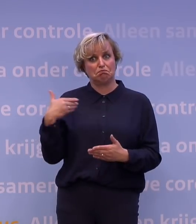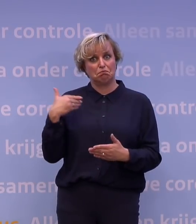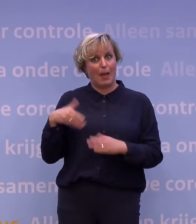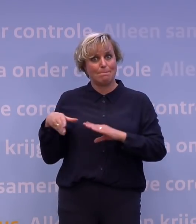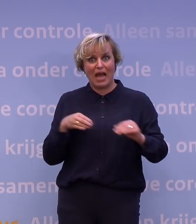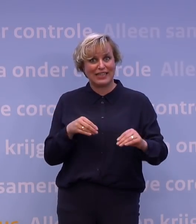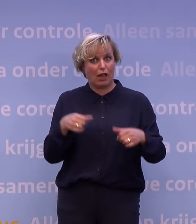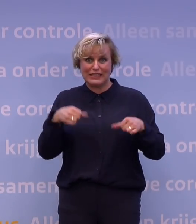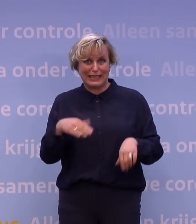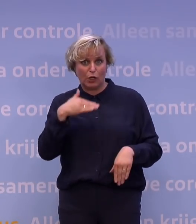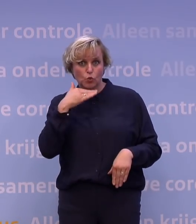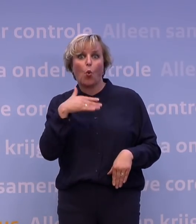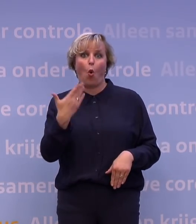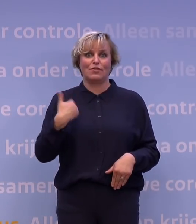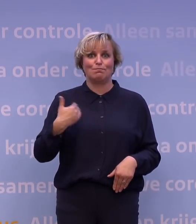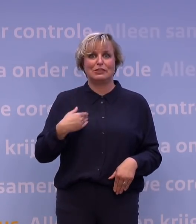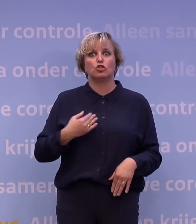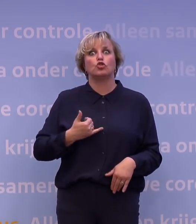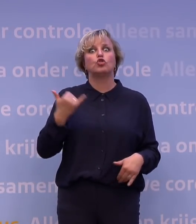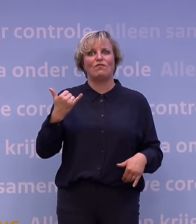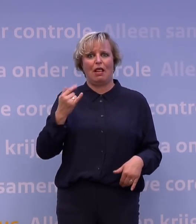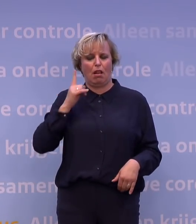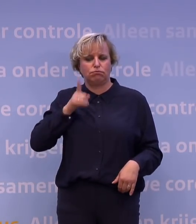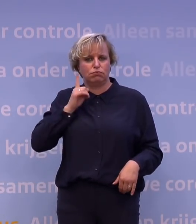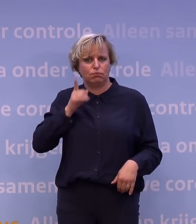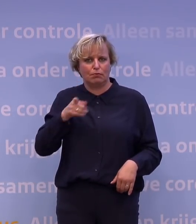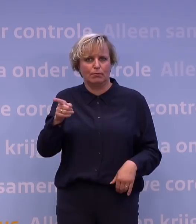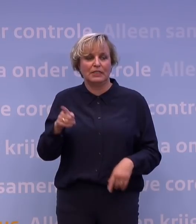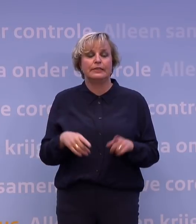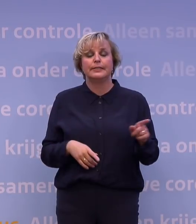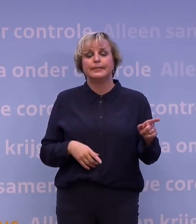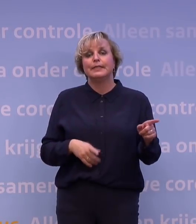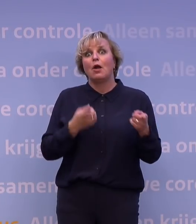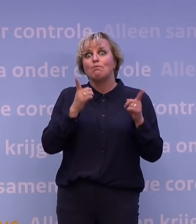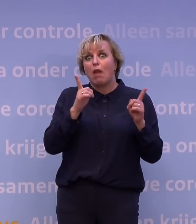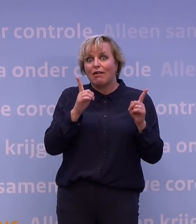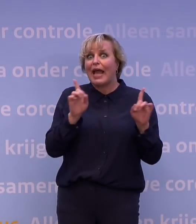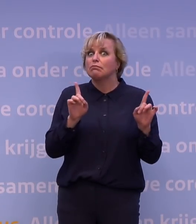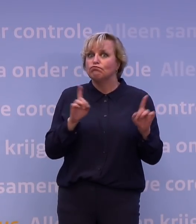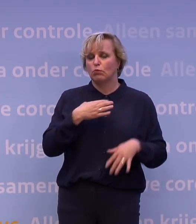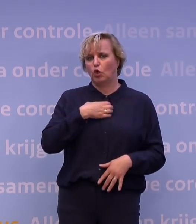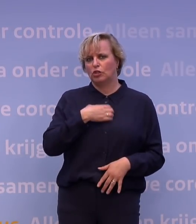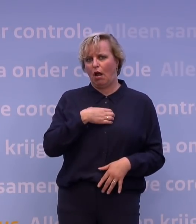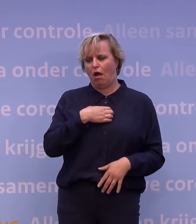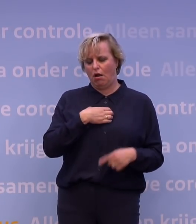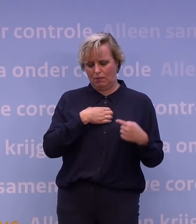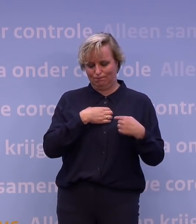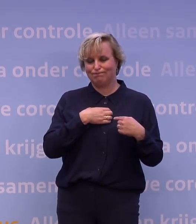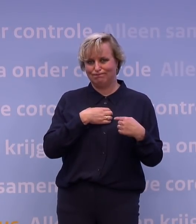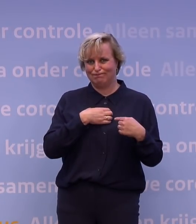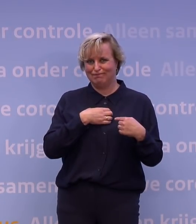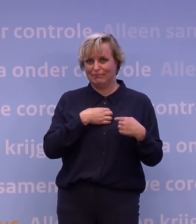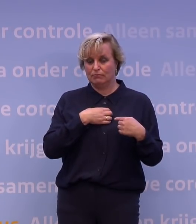mensen ze niet goed genoeg opgevolgd? Kijk, uiteindelijk is er echt maar één ding dat telt en dat is gedrag. Maar één ding. En als het gedrag